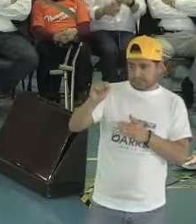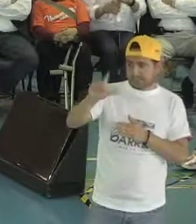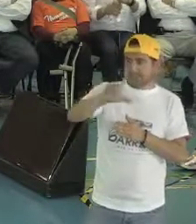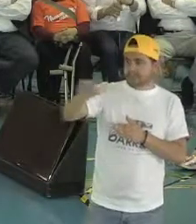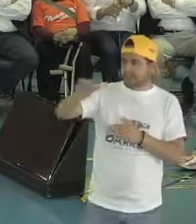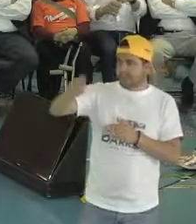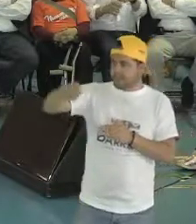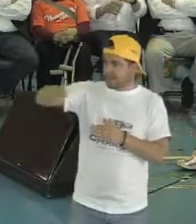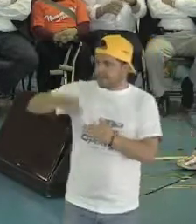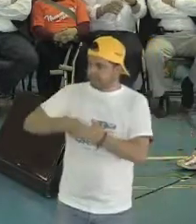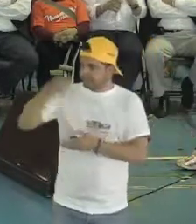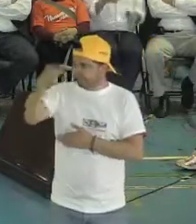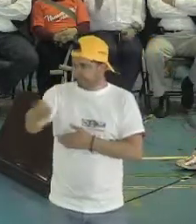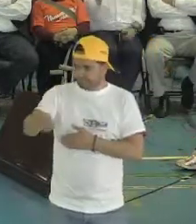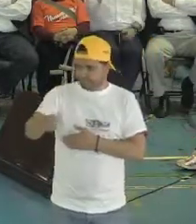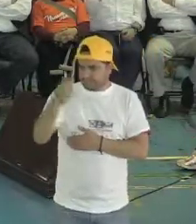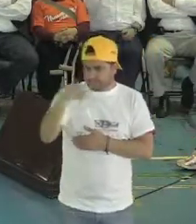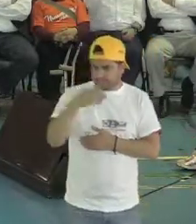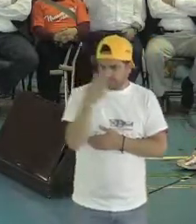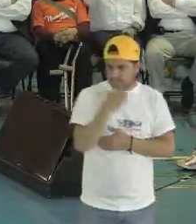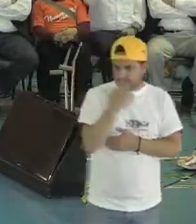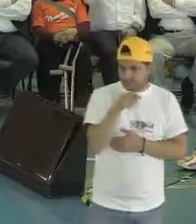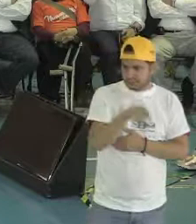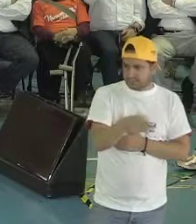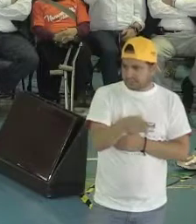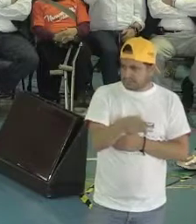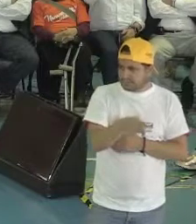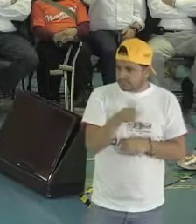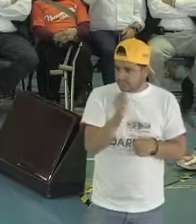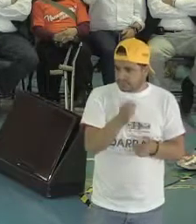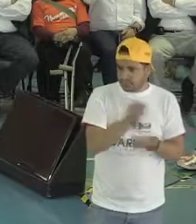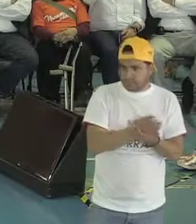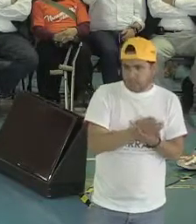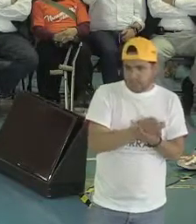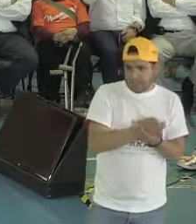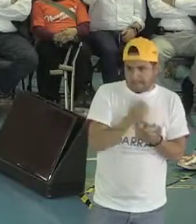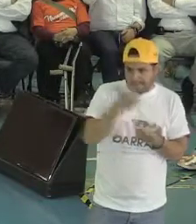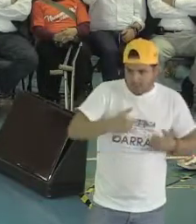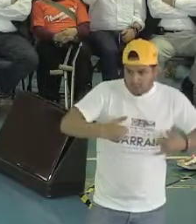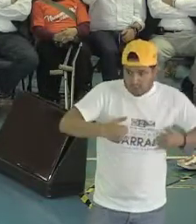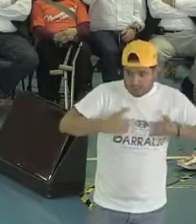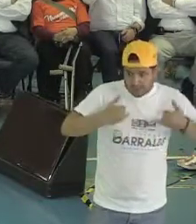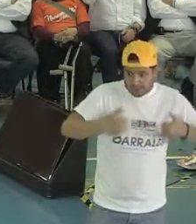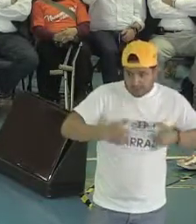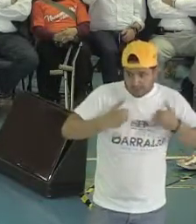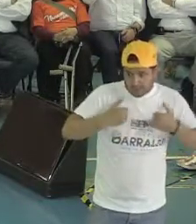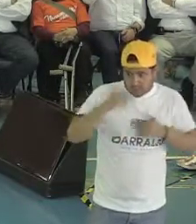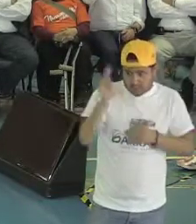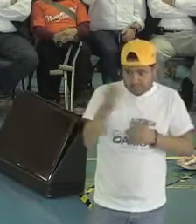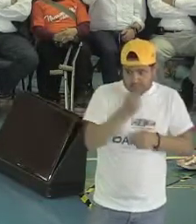tarjeta se las vamos a entregar y esta tarjeta lo que va a hacer es que los jóvenes de